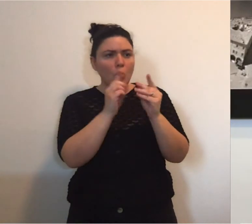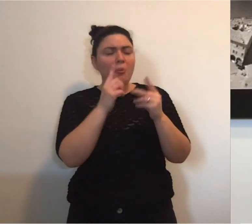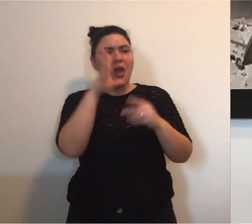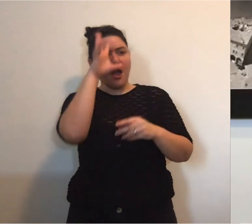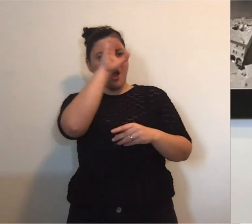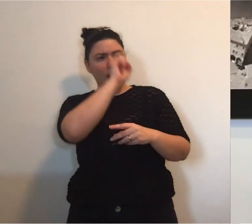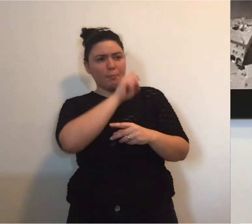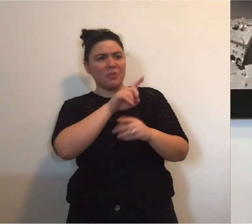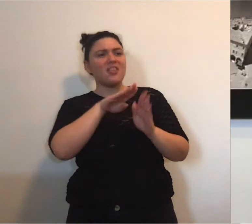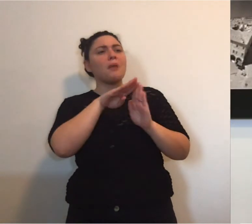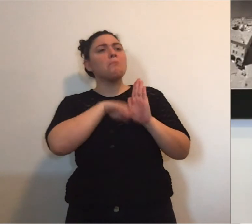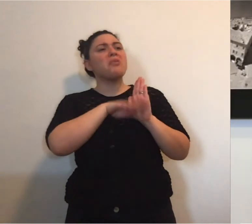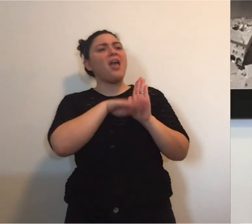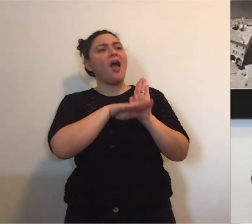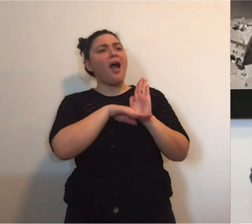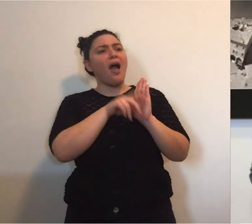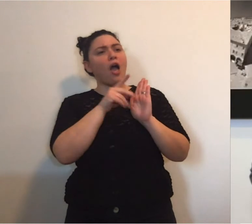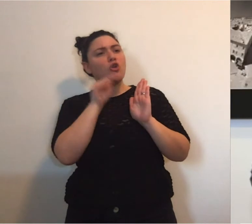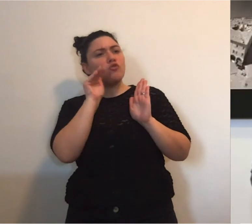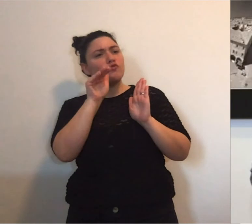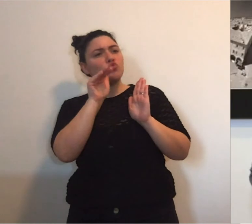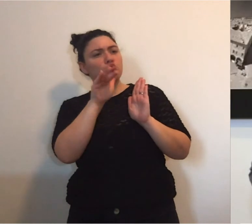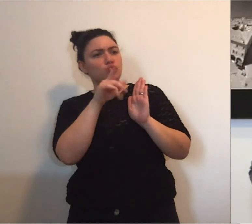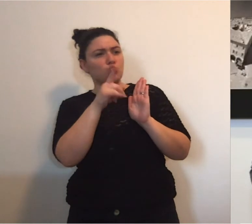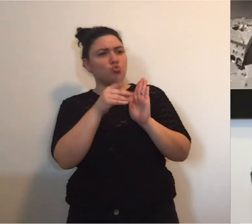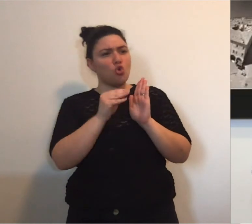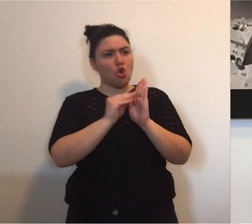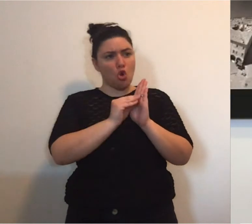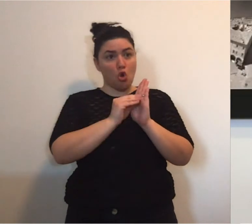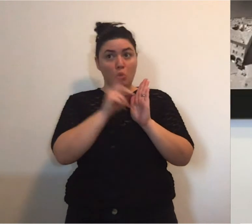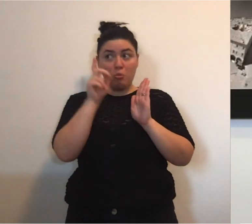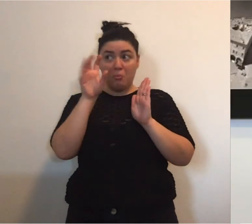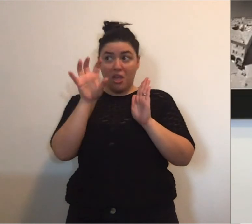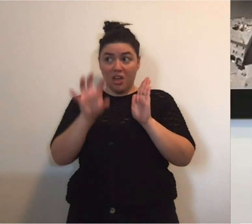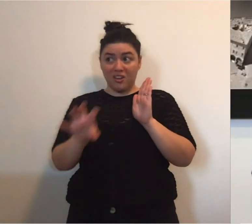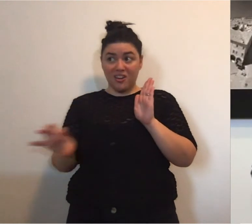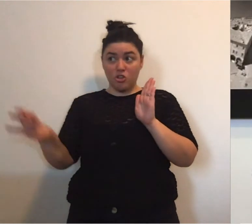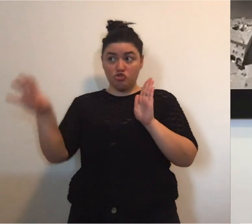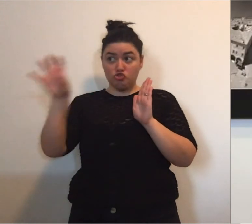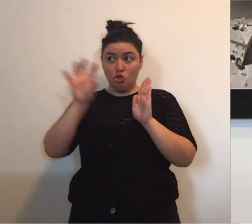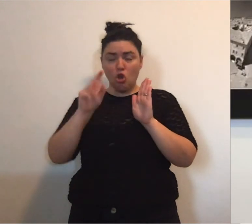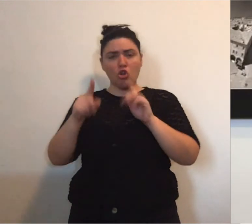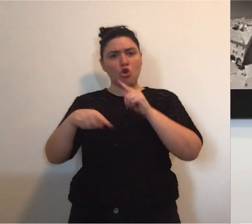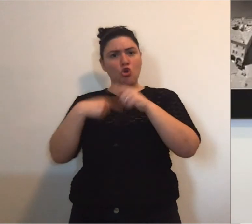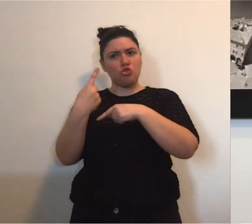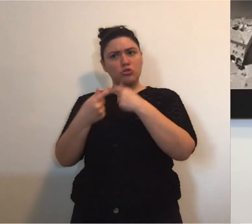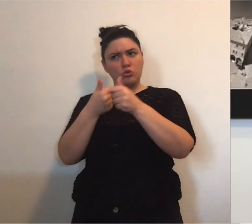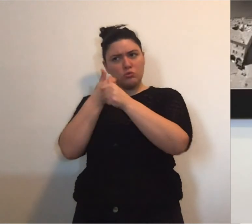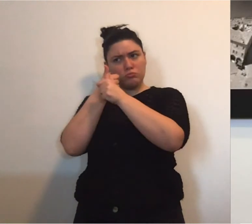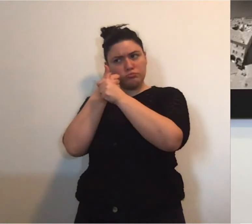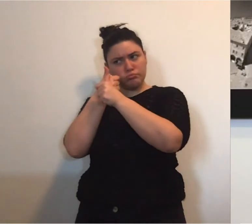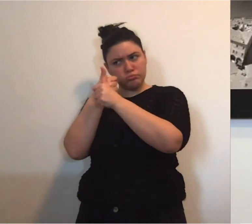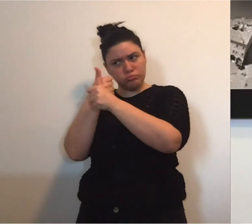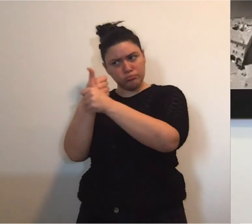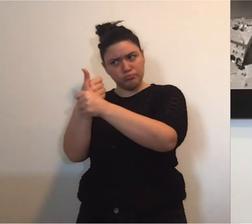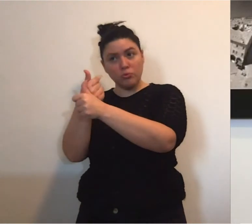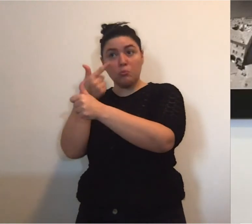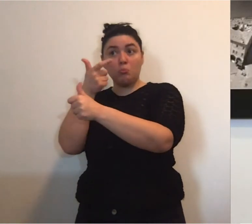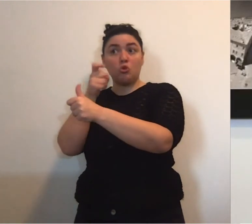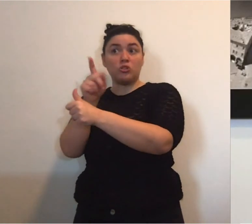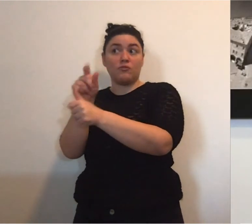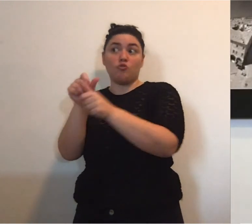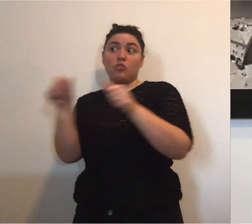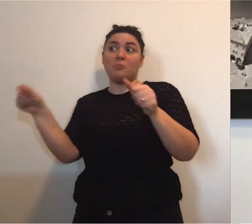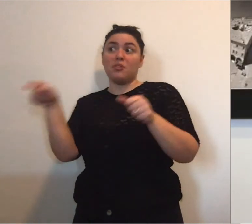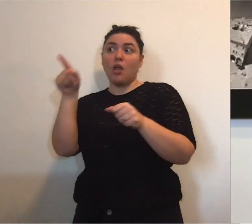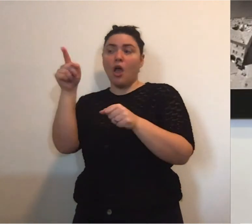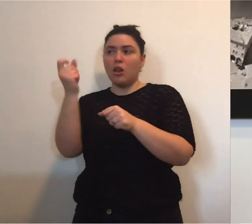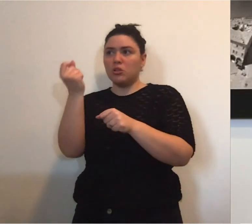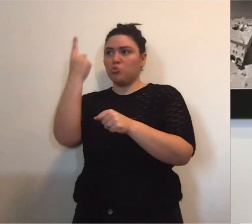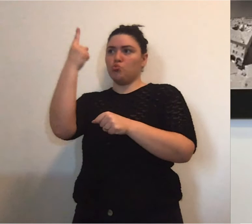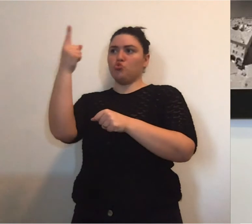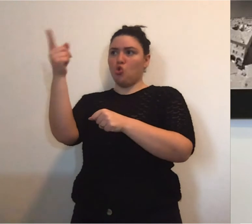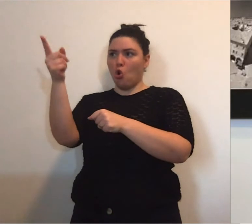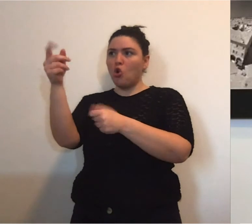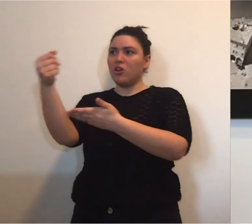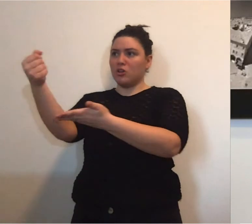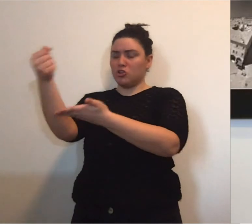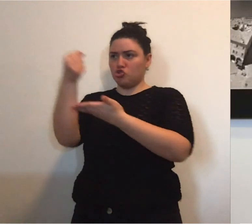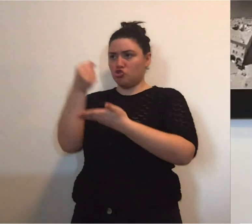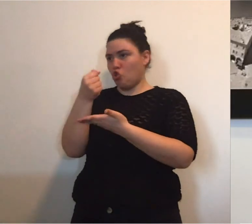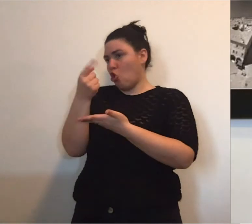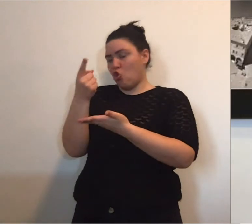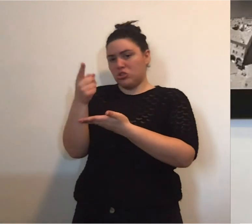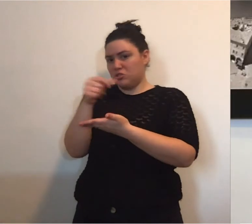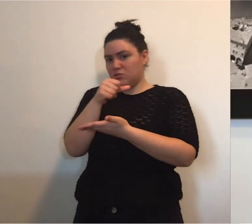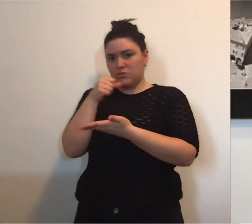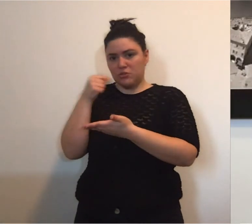dei fenomeni e cercheremo di costruire assieme una traiettoria per rimanere agganciati a quel ragionamento regionale che è